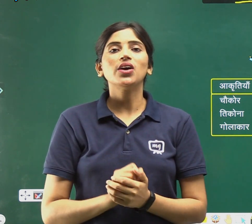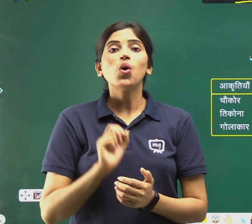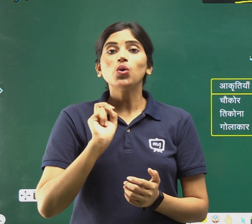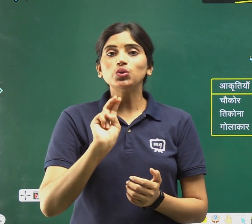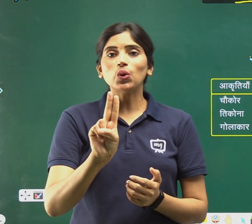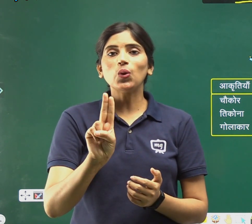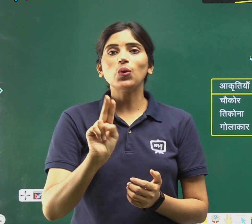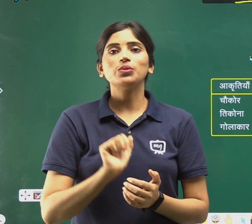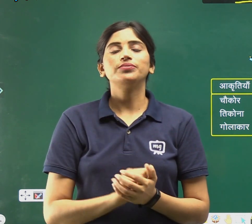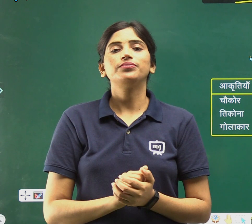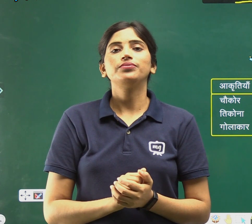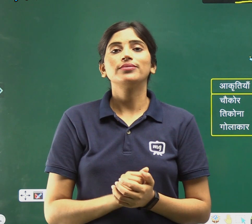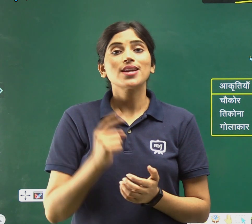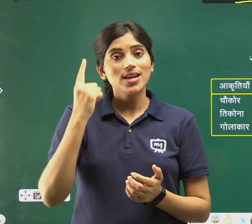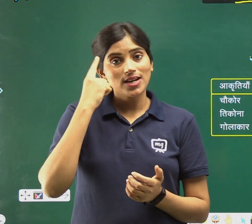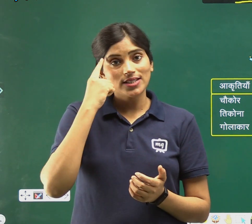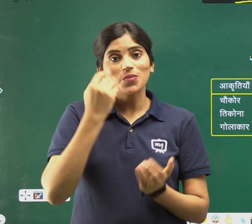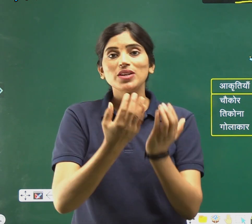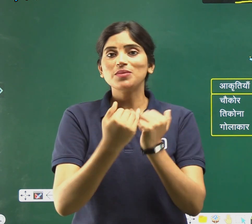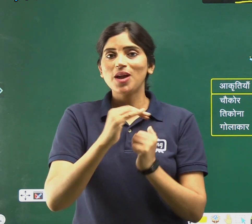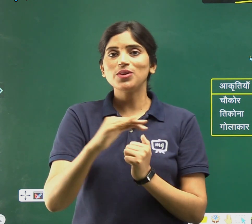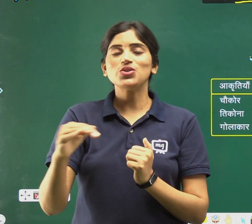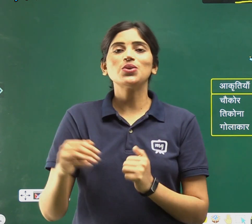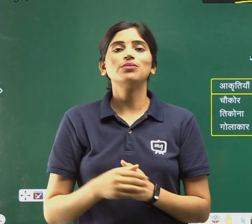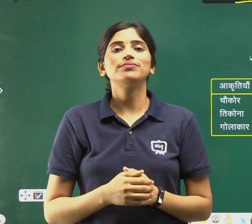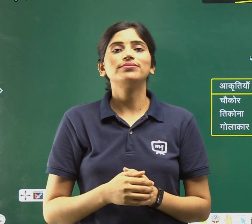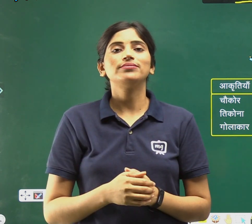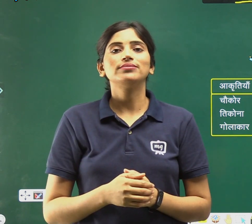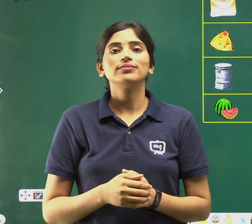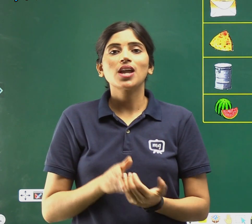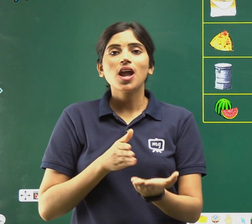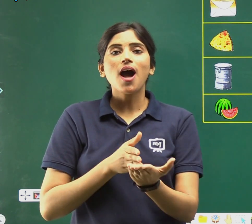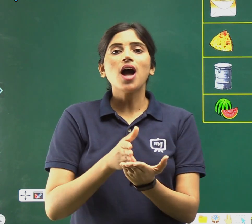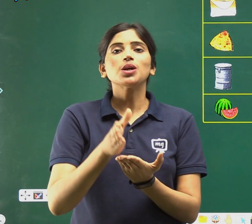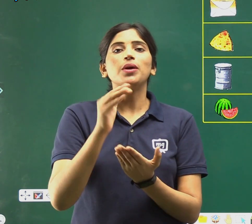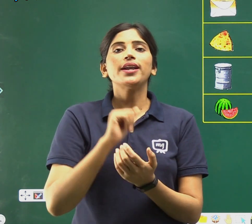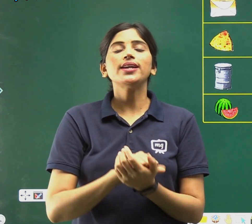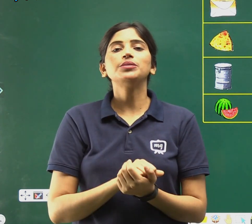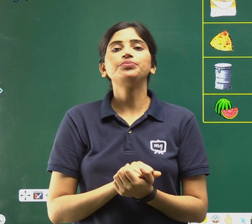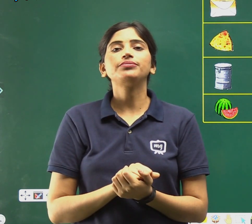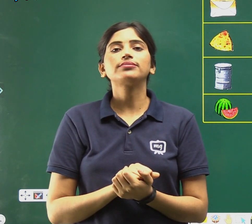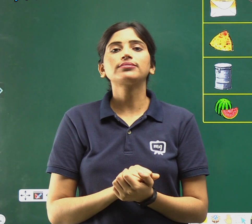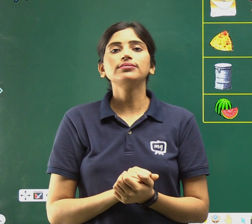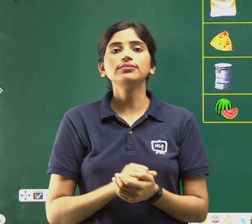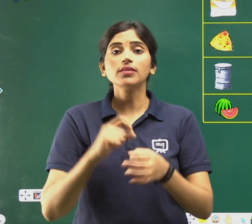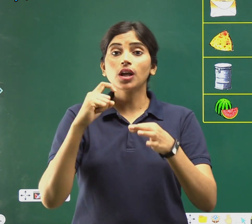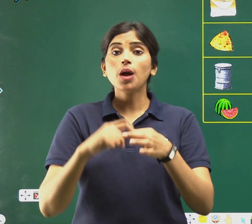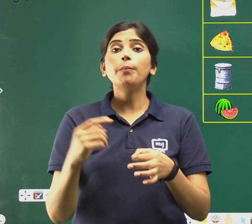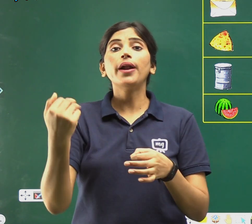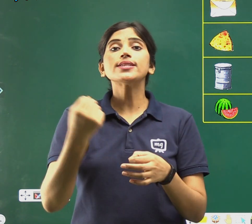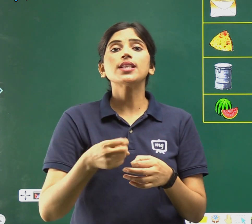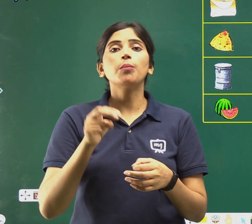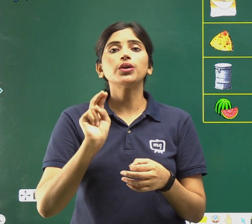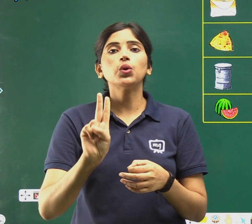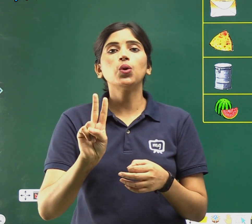दो, समझ में आया बच्चों, आगे बढ़ें? प्रेश नमबर दो,